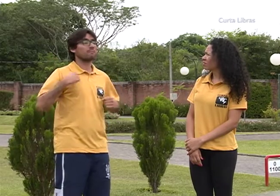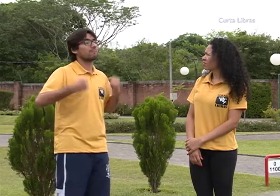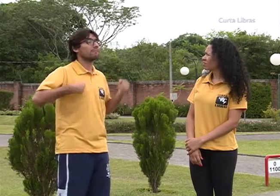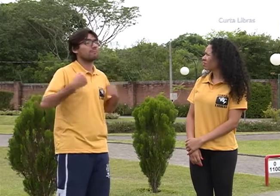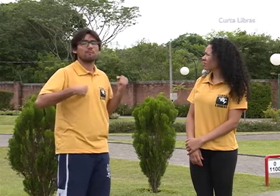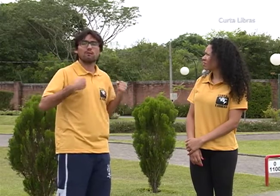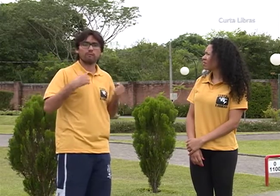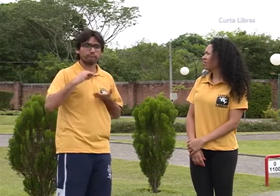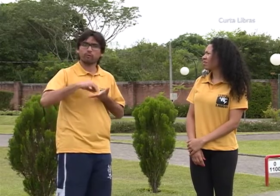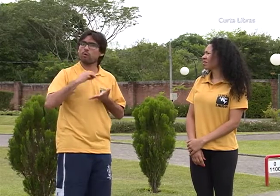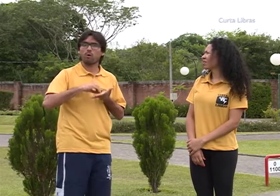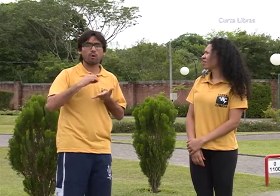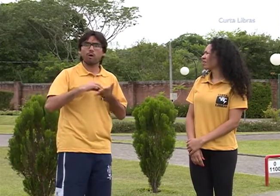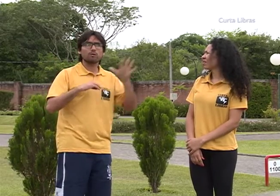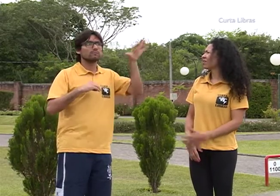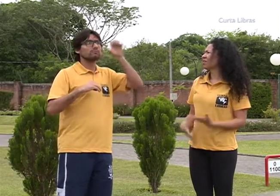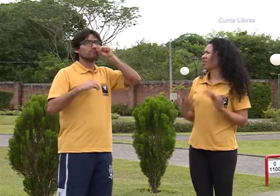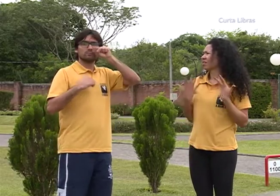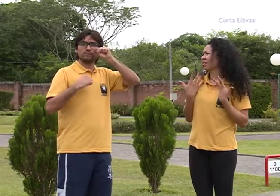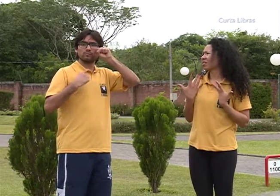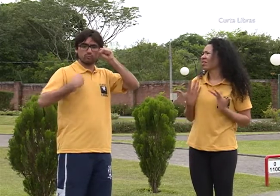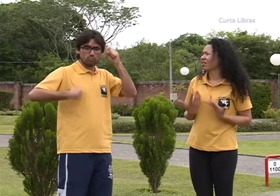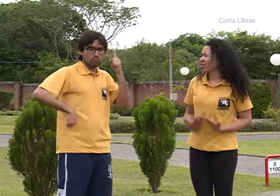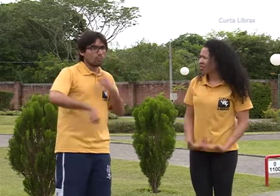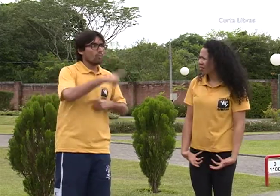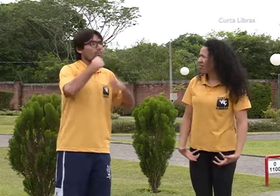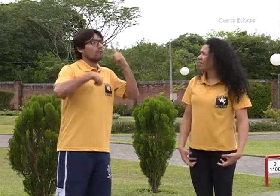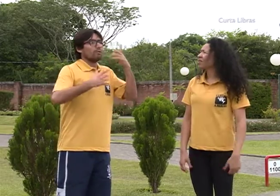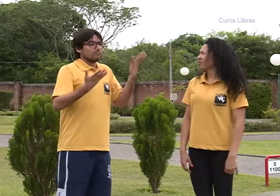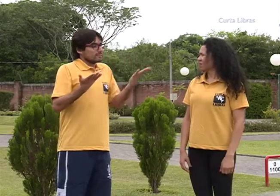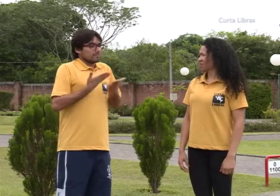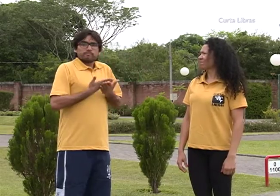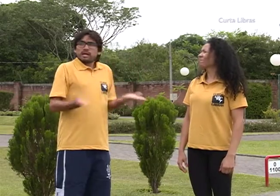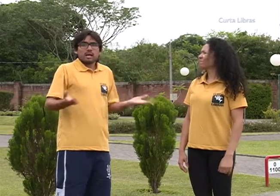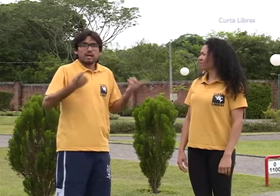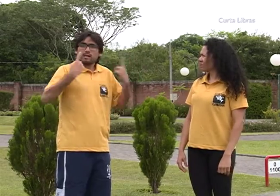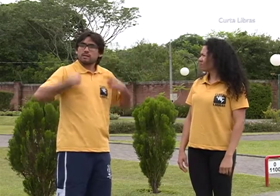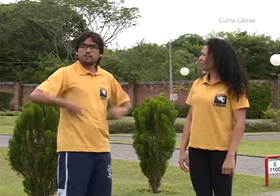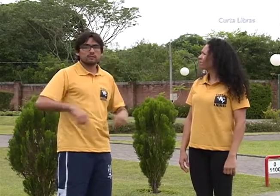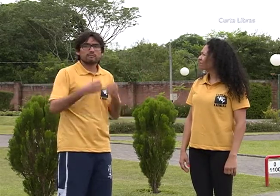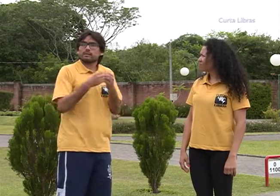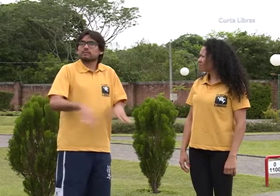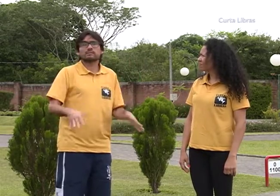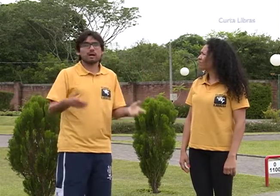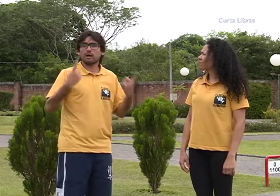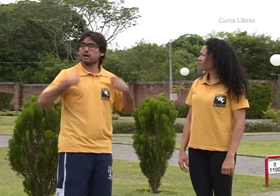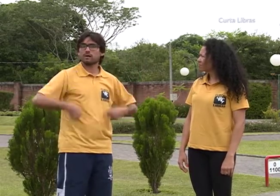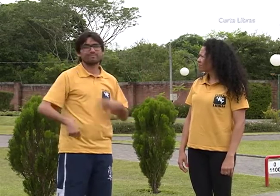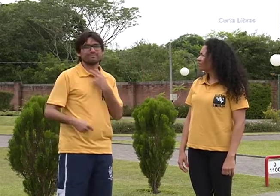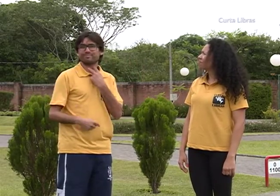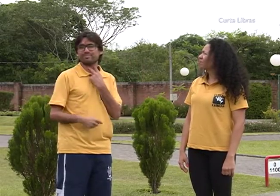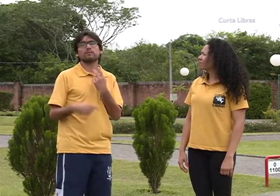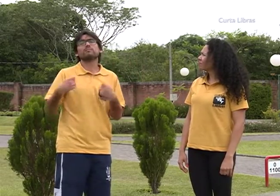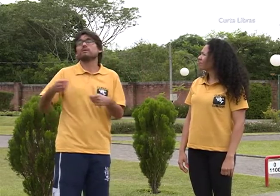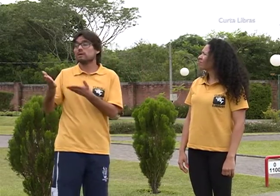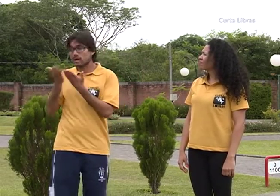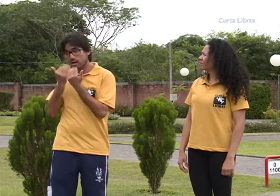Caso você se alimente mal e faça uma atividade como a corrida, vai perceber que a respiração ficará prejudicada e a atividade